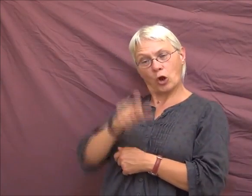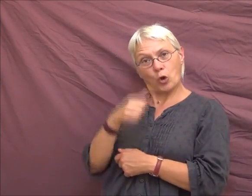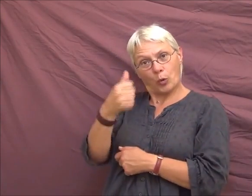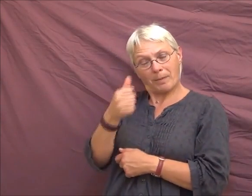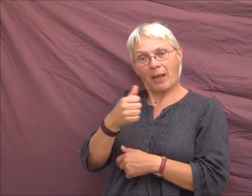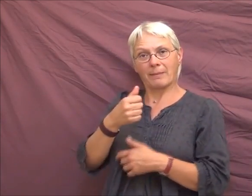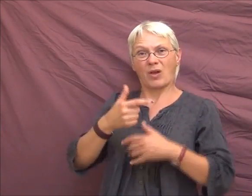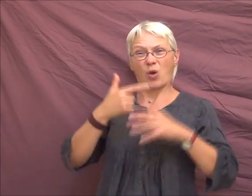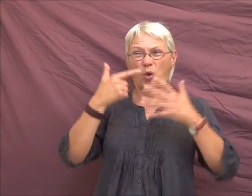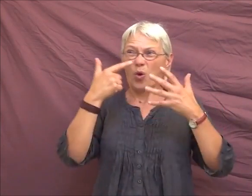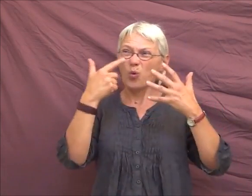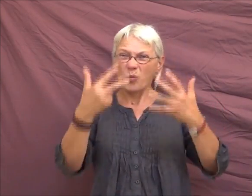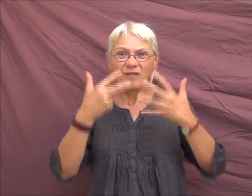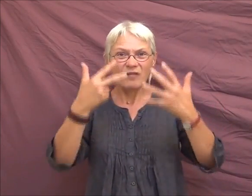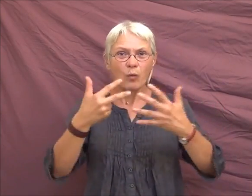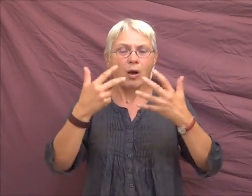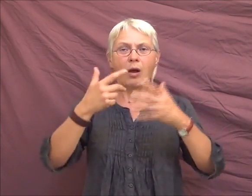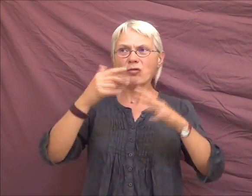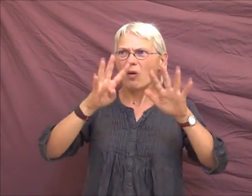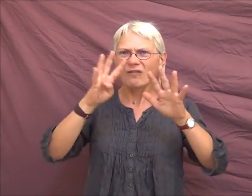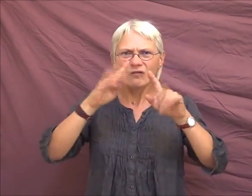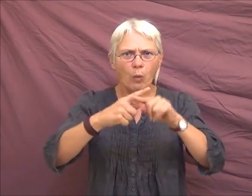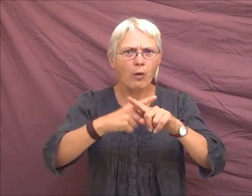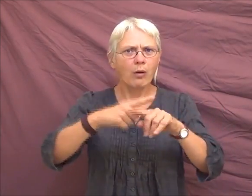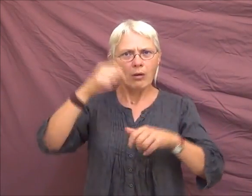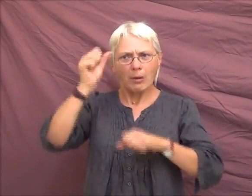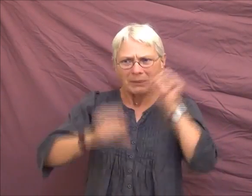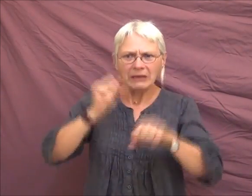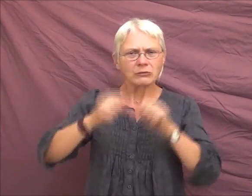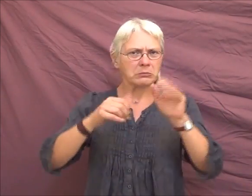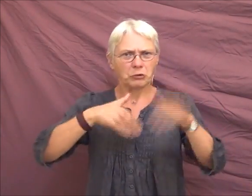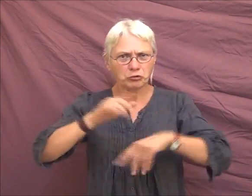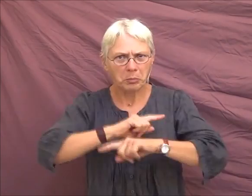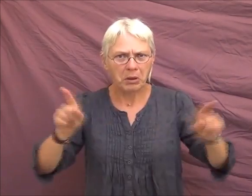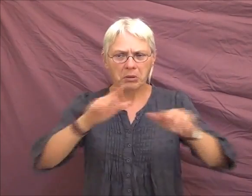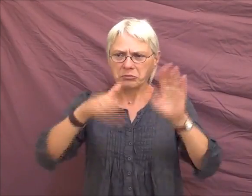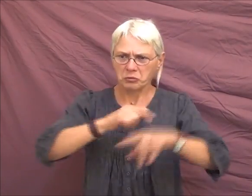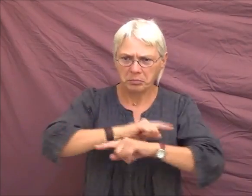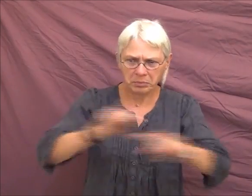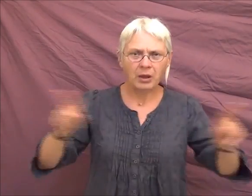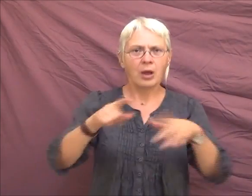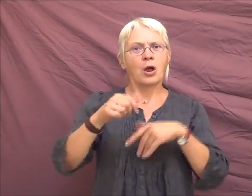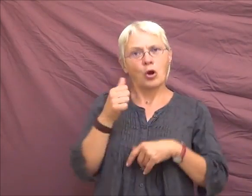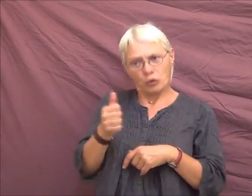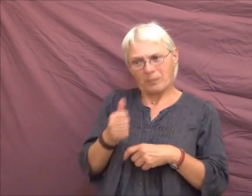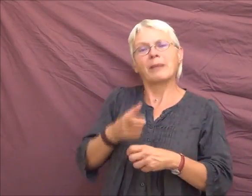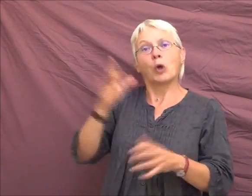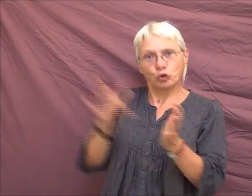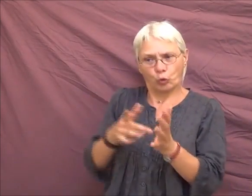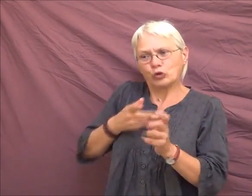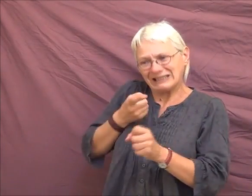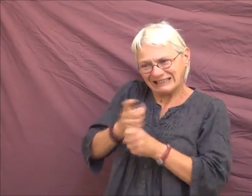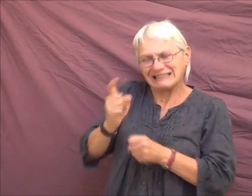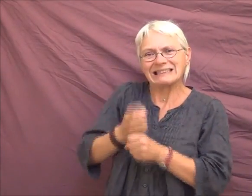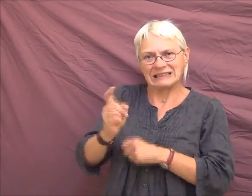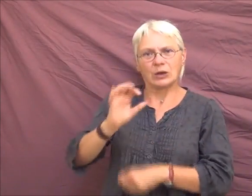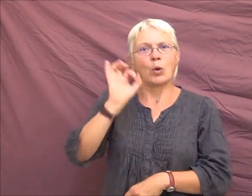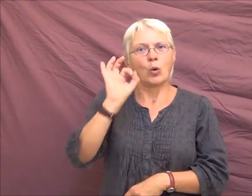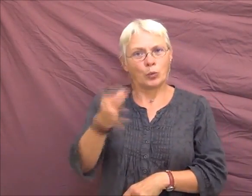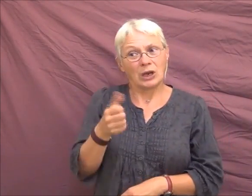il a fait au moins 8-9 fois l'opération de l'implantation. Ça ne marchait jamais. Donc, lui, on peut dire qu'il a été torturé. Parce que, comme il dit,